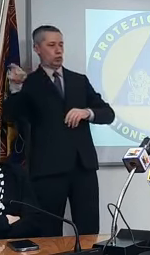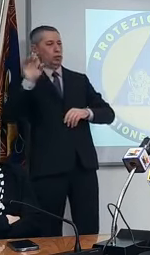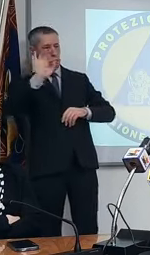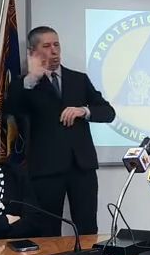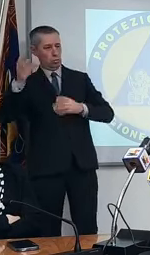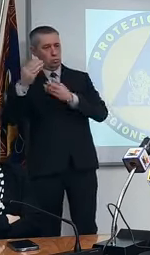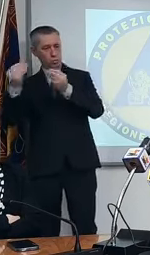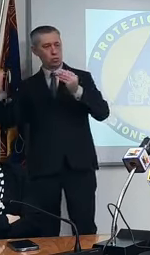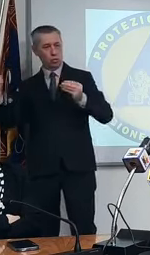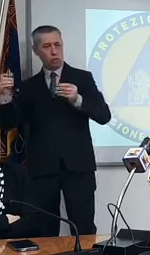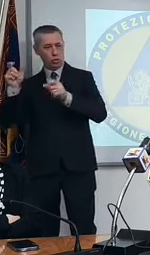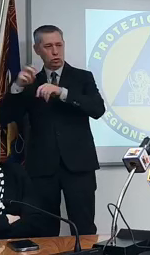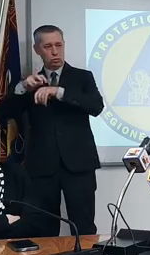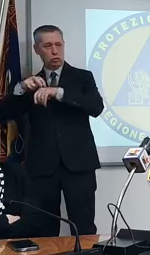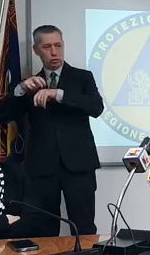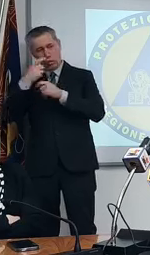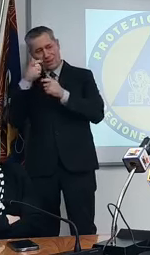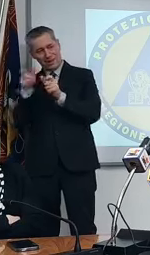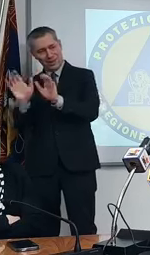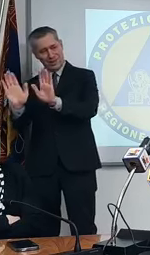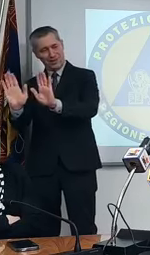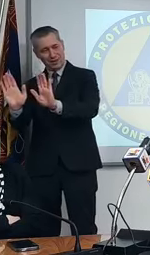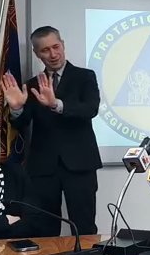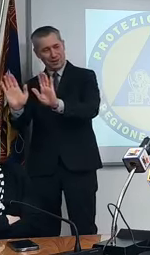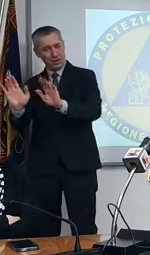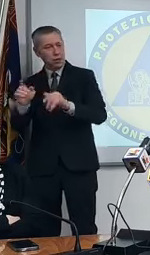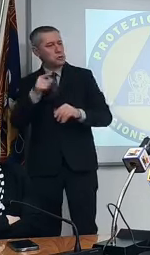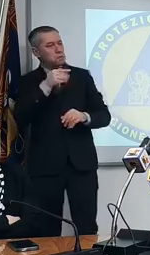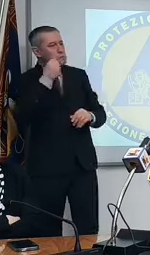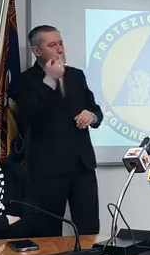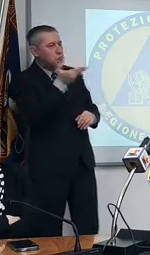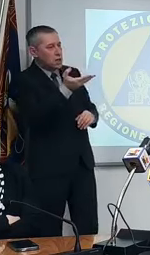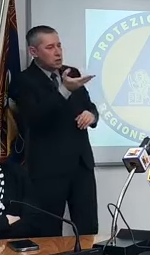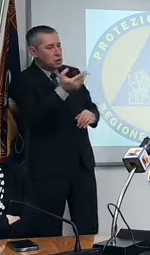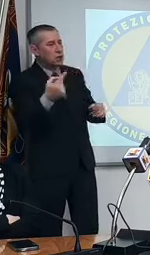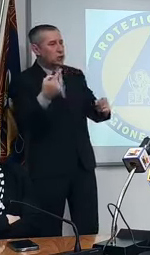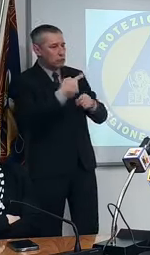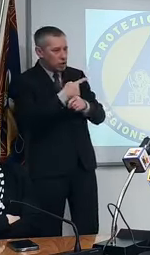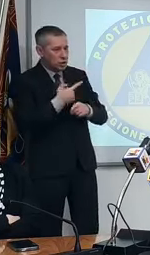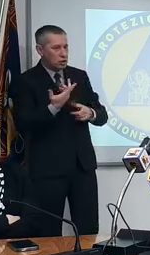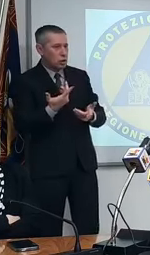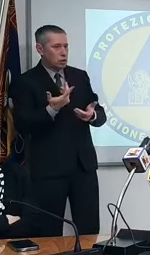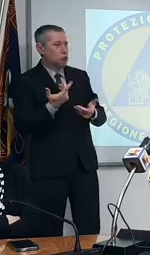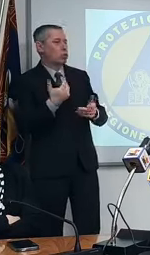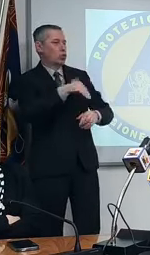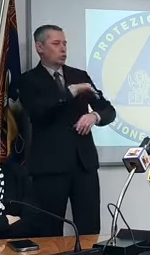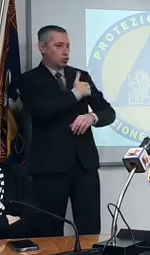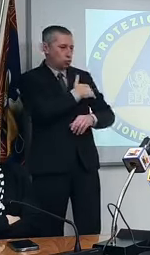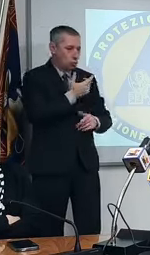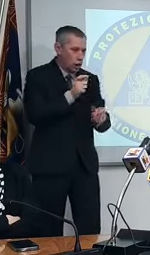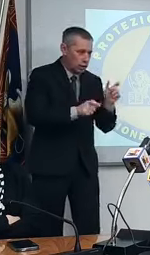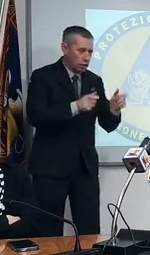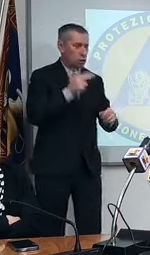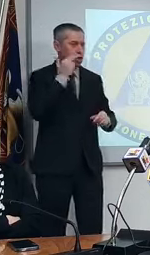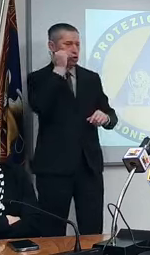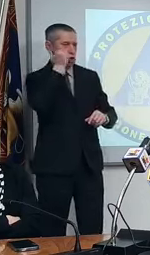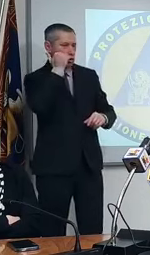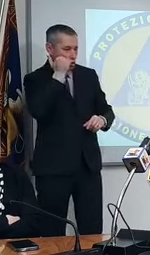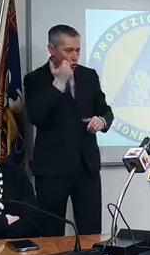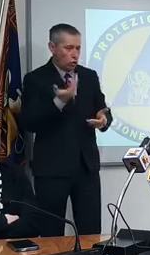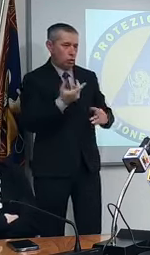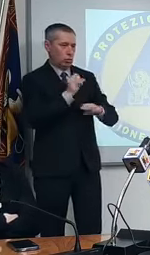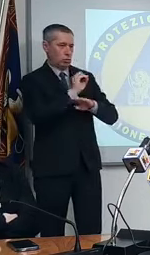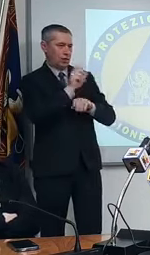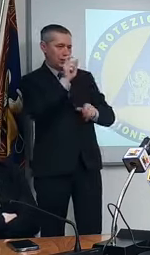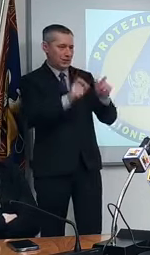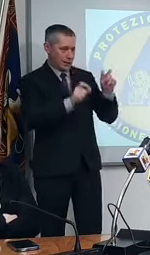questa opinione dei virologi con la richiesta invece molto forte che viene dagli studenti dai genitori anche dagli insegnanti